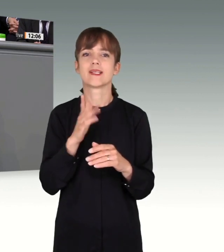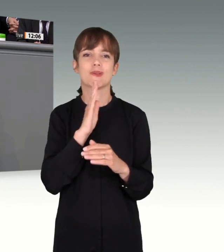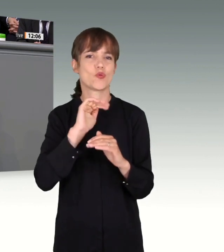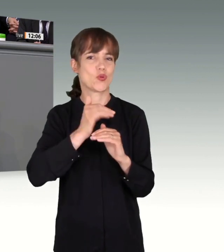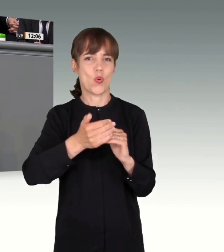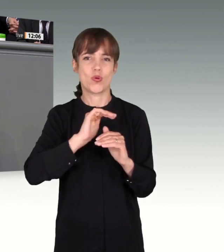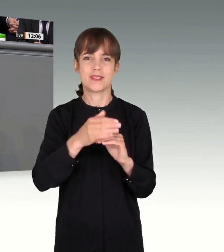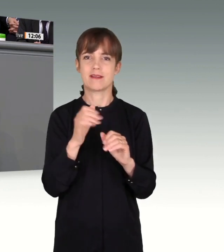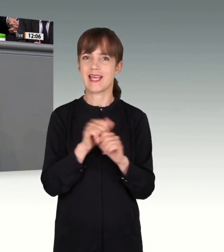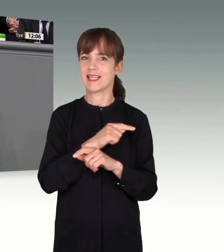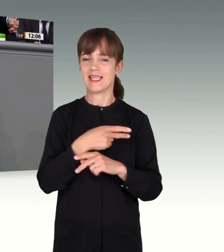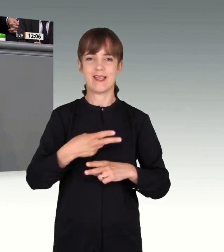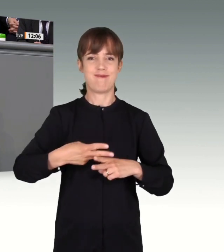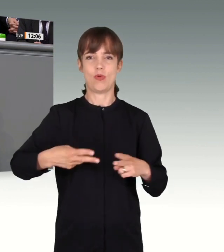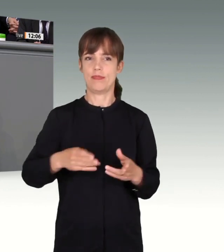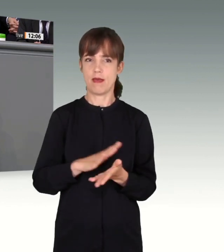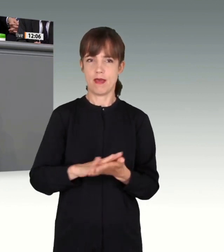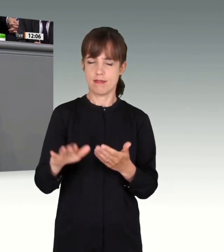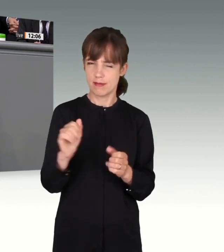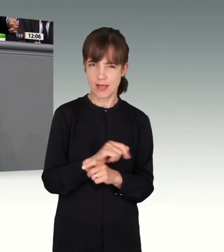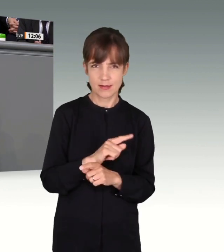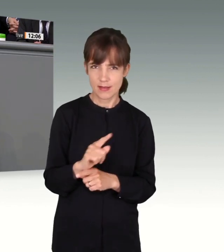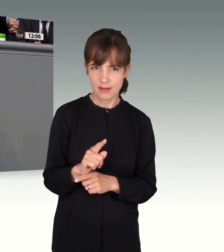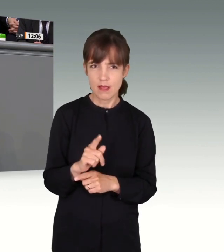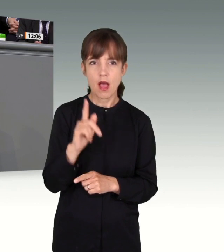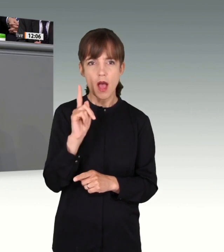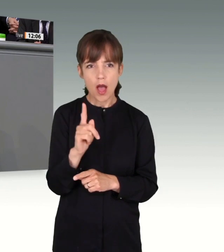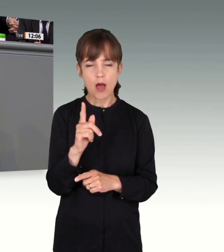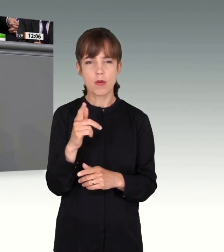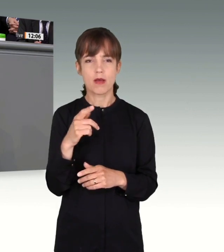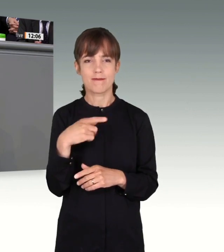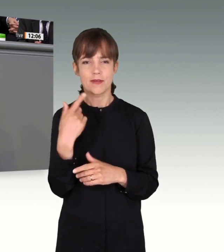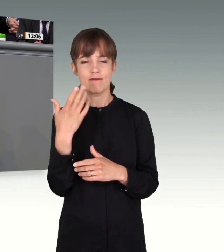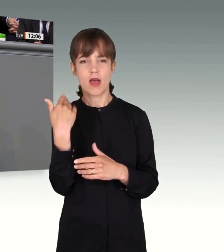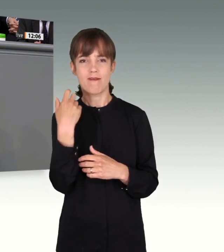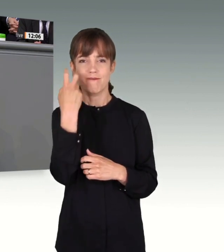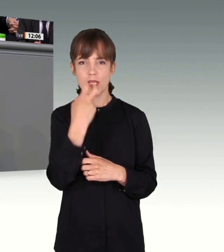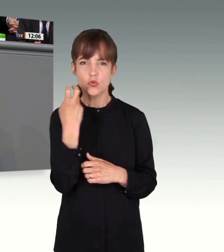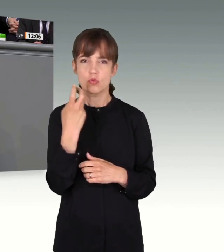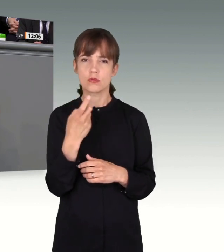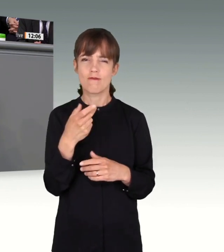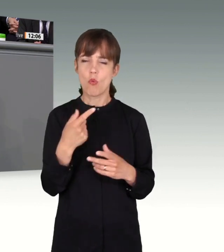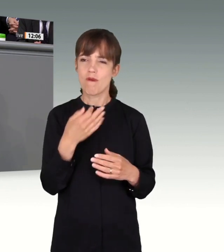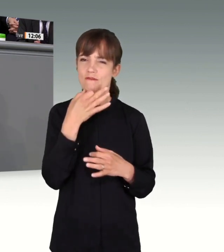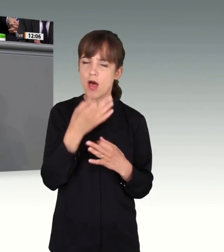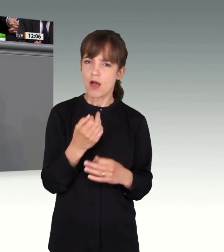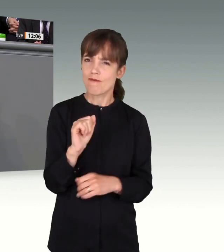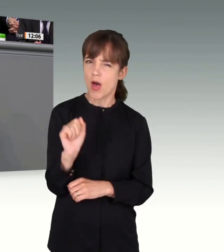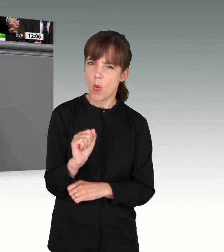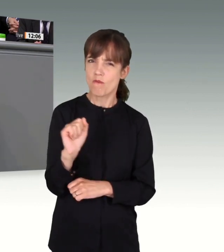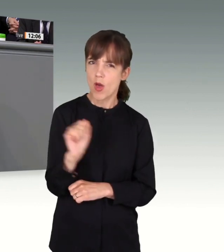und Gefährder, der kein Aufenthaltsrecht im Schengen-Raum hatte, diesen Anschlag dennoch verüben konnte. Wir haben